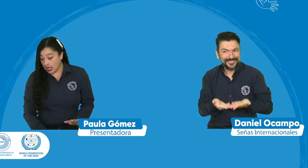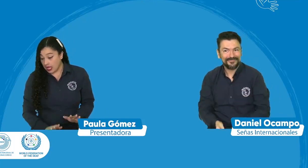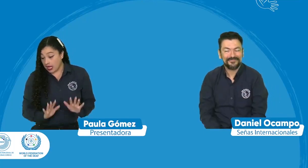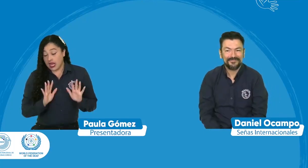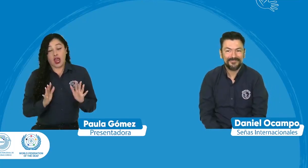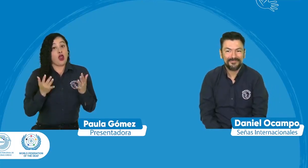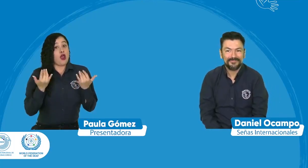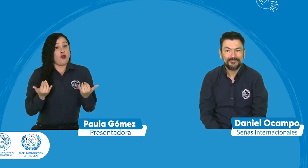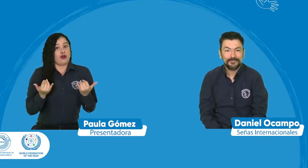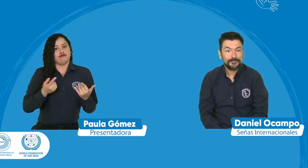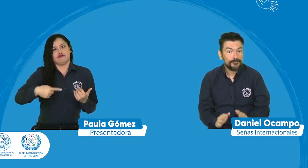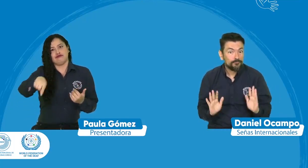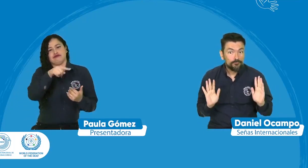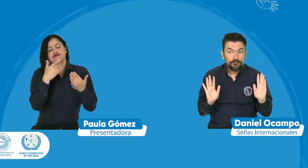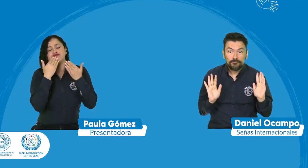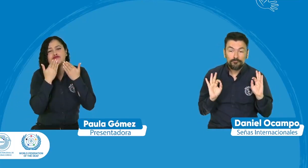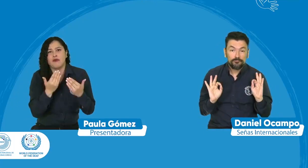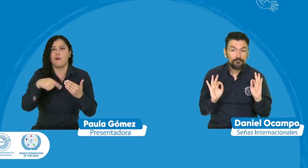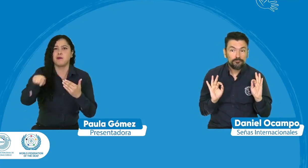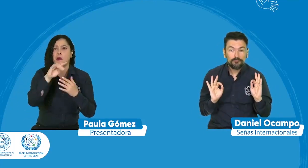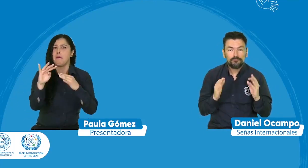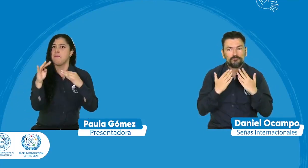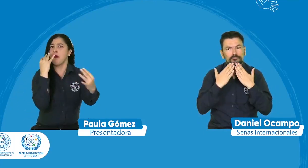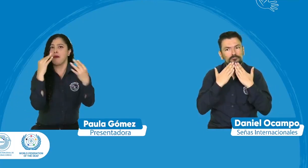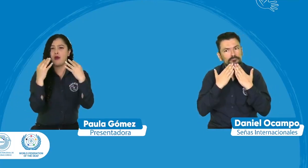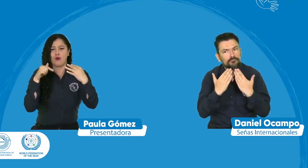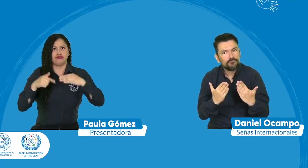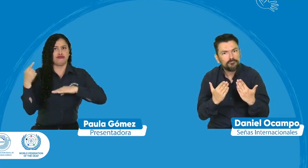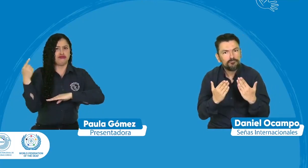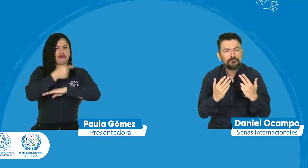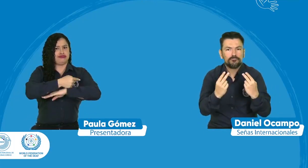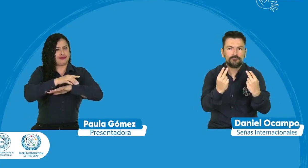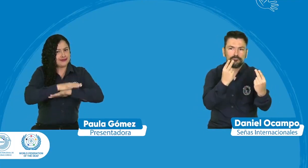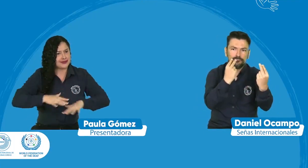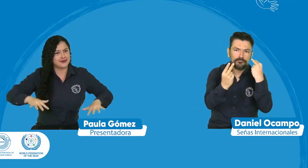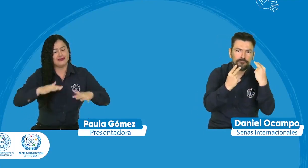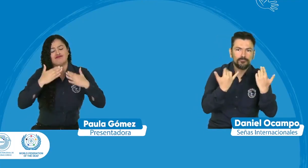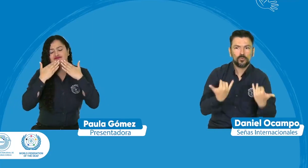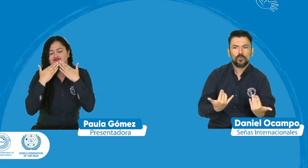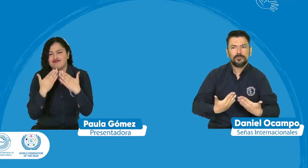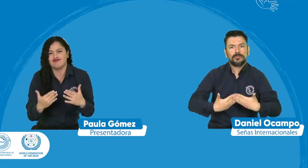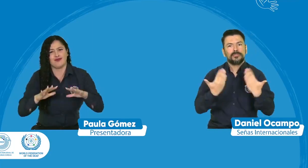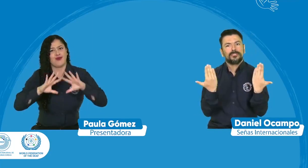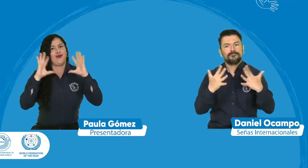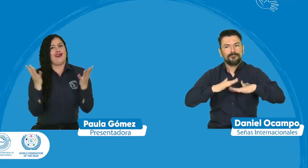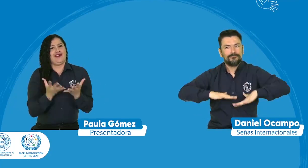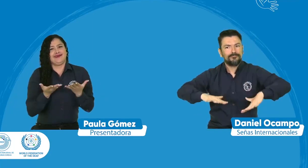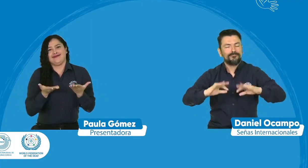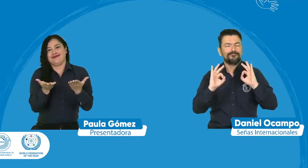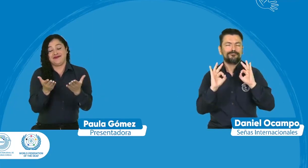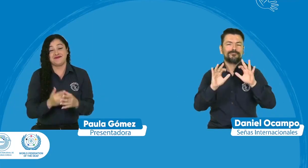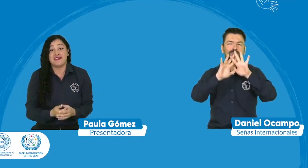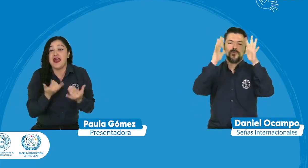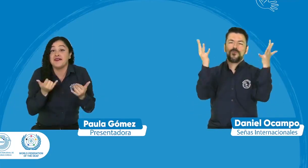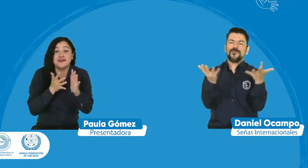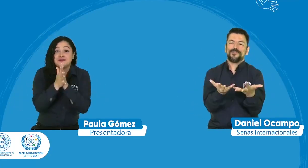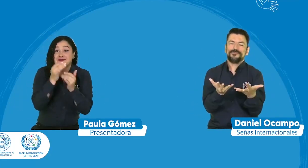realmente están bienvenidos bueno entonces agradecemos a todas las personas que nos vieron y